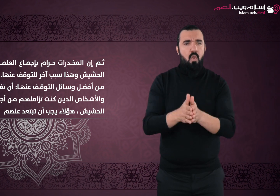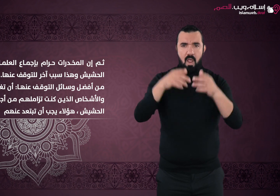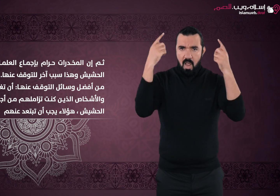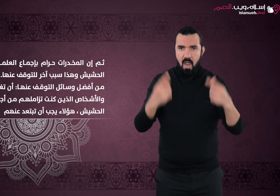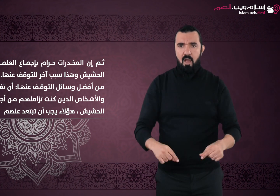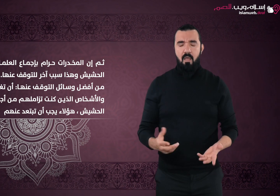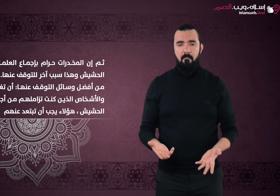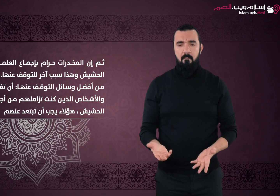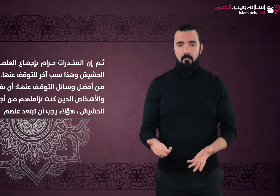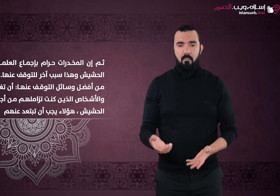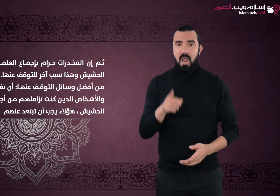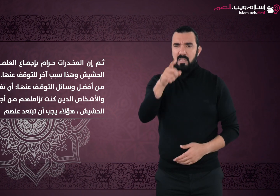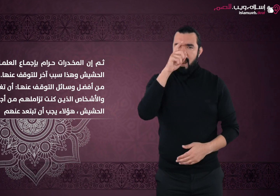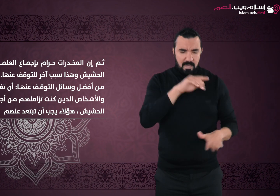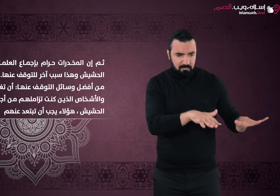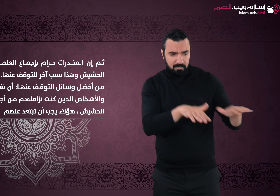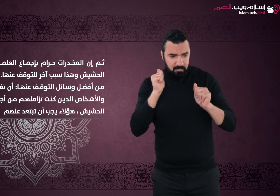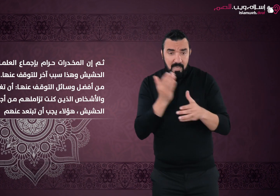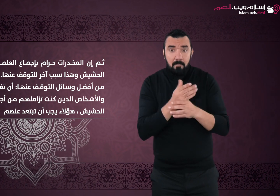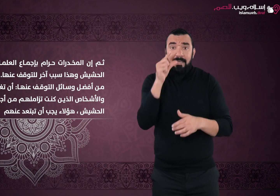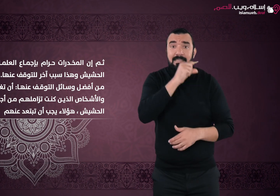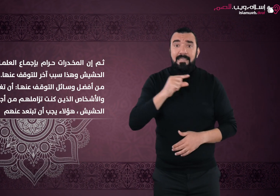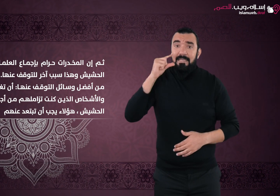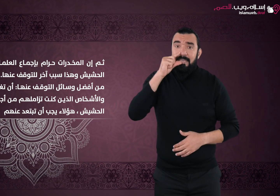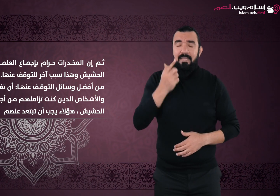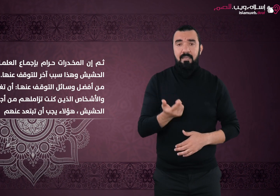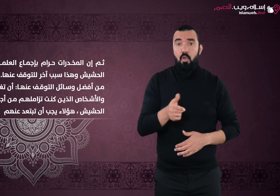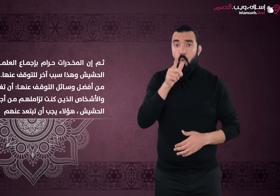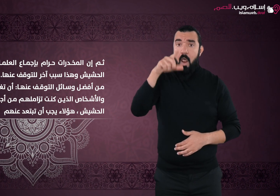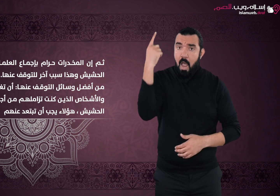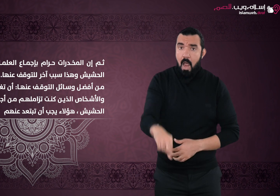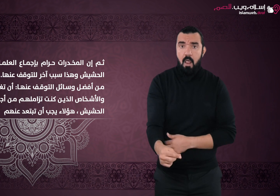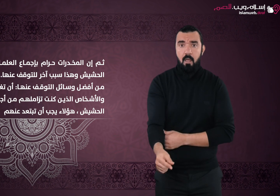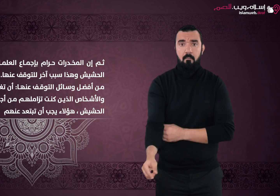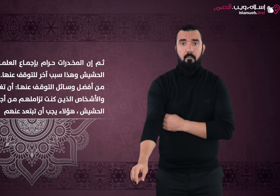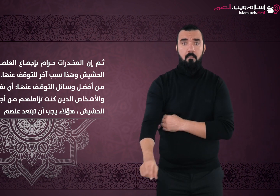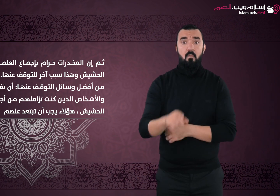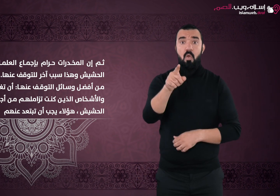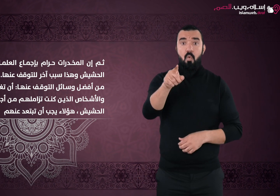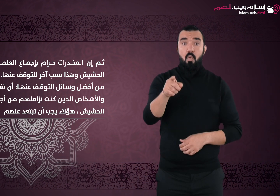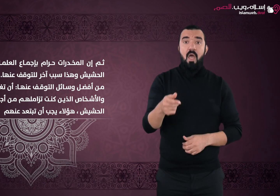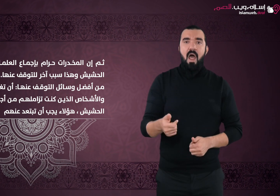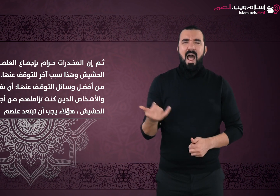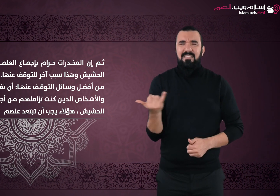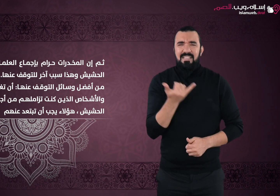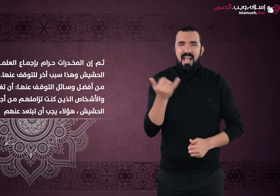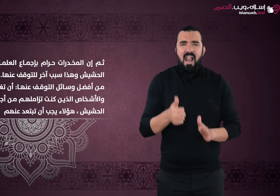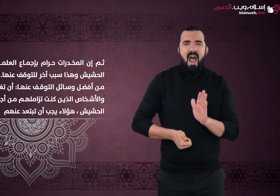للتوقف عنها من أفضل وسائل التوقف عنها أن